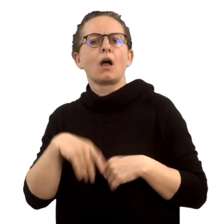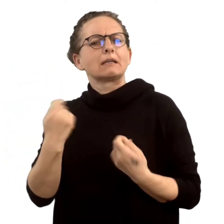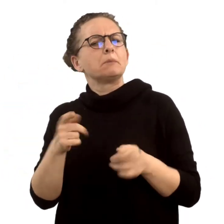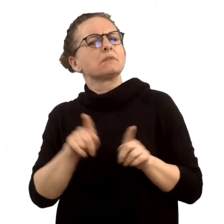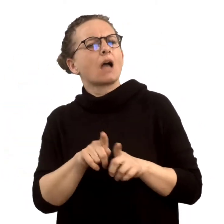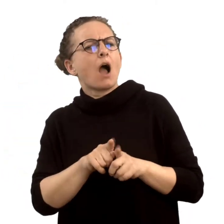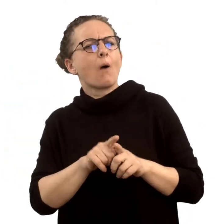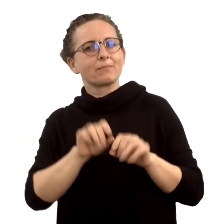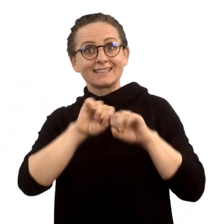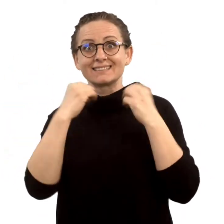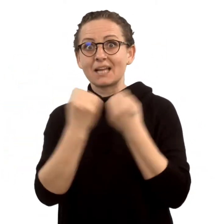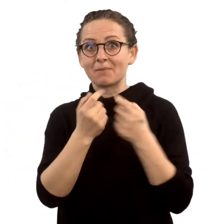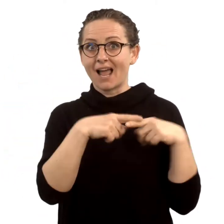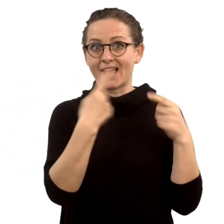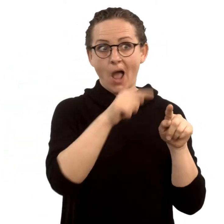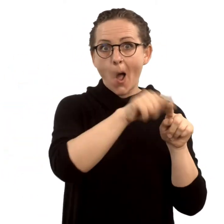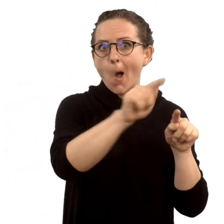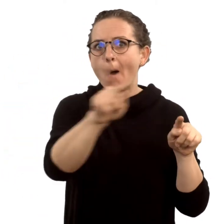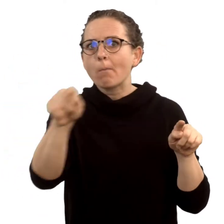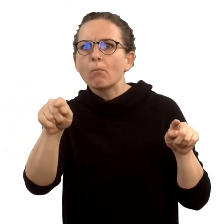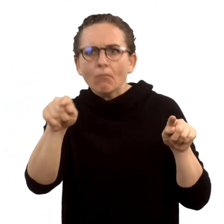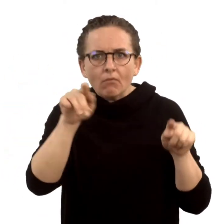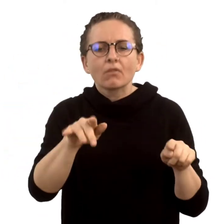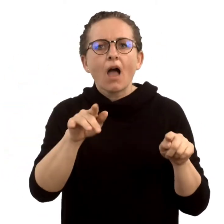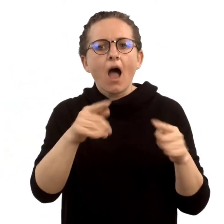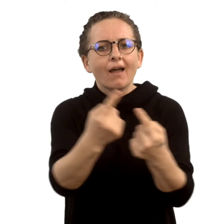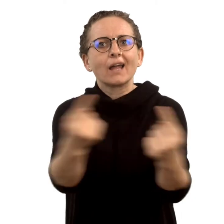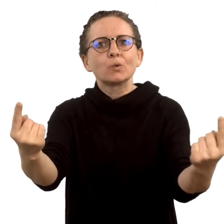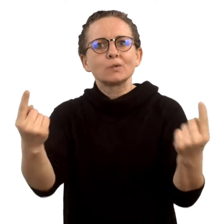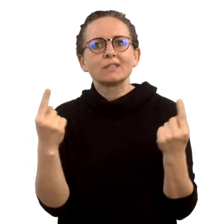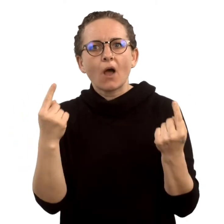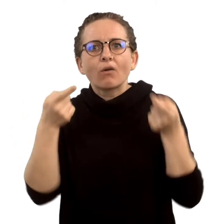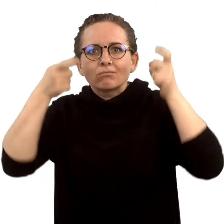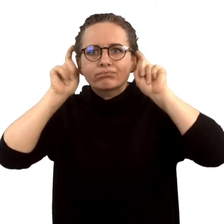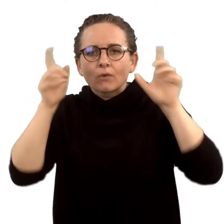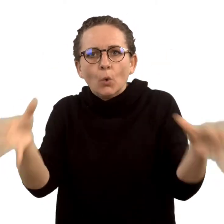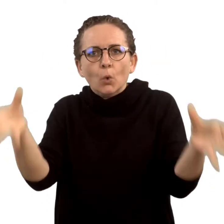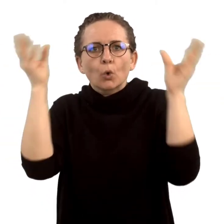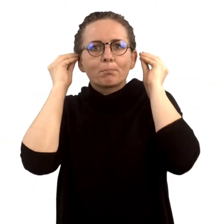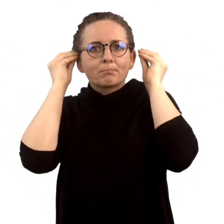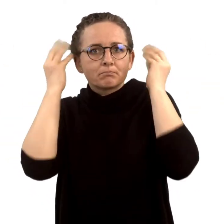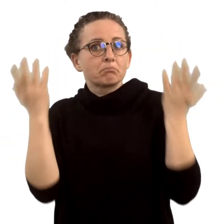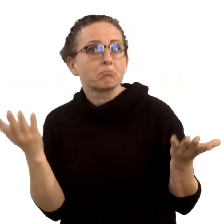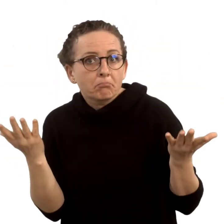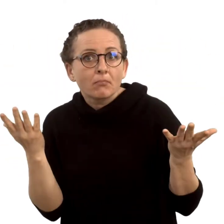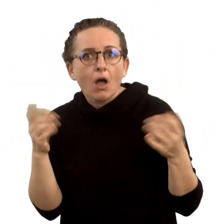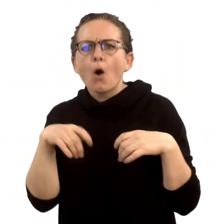ein Gebärdensprachdolmetscher gestellt wird oder ob Sie selbst eine oder einen mitbringen können.